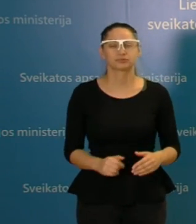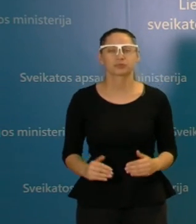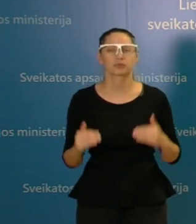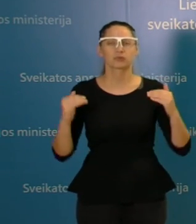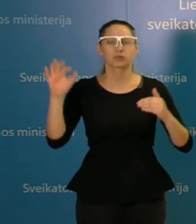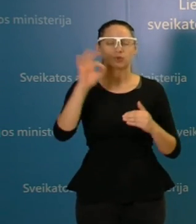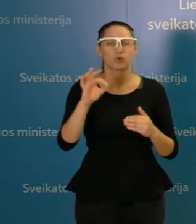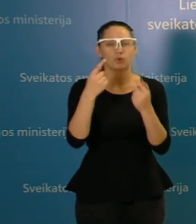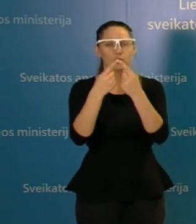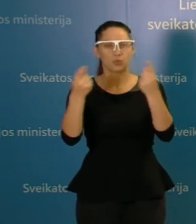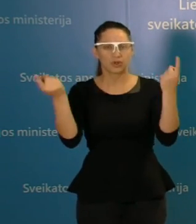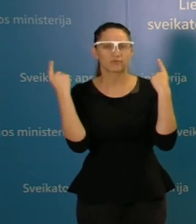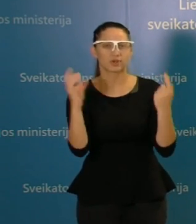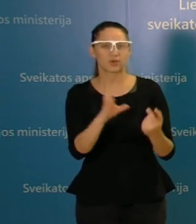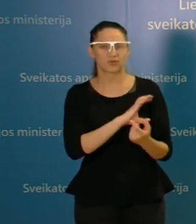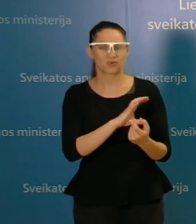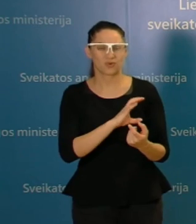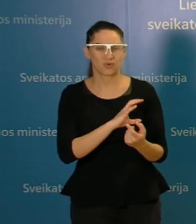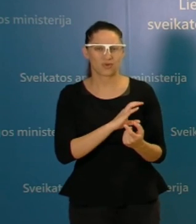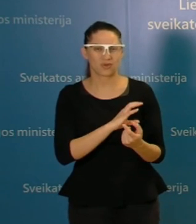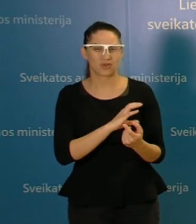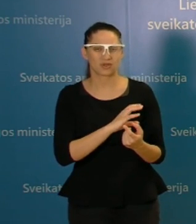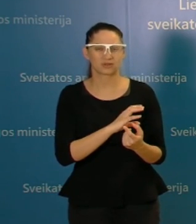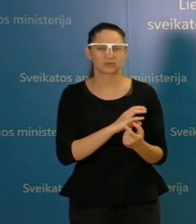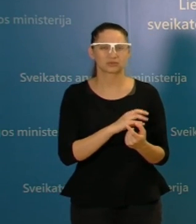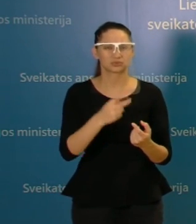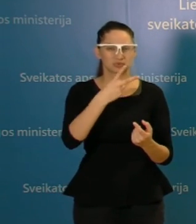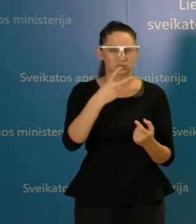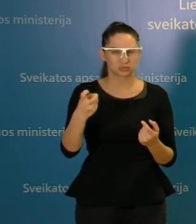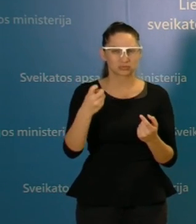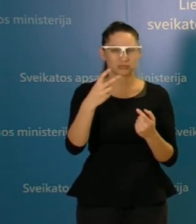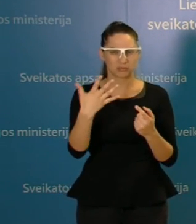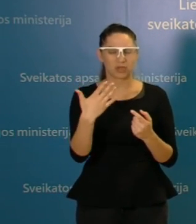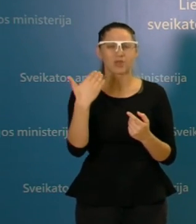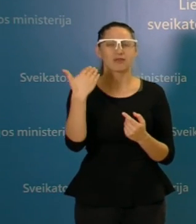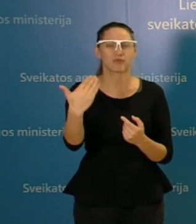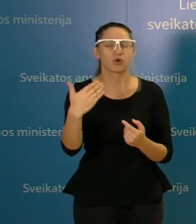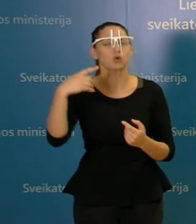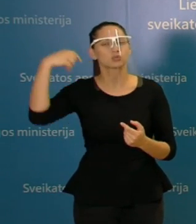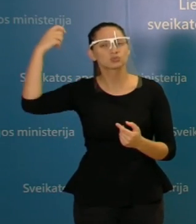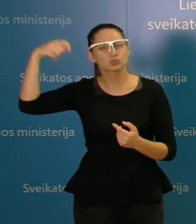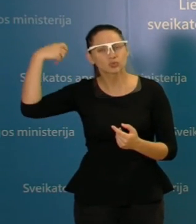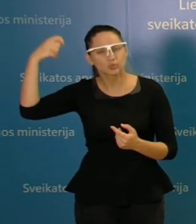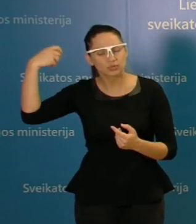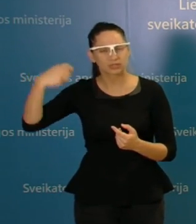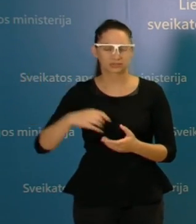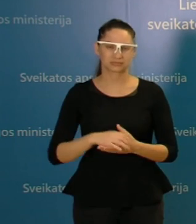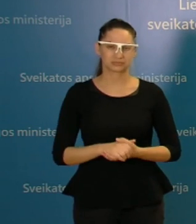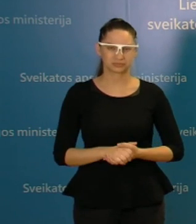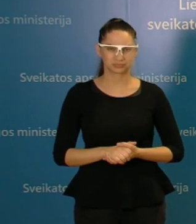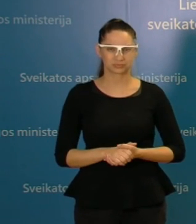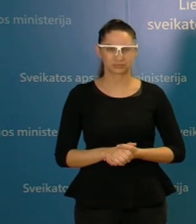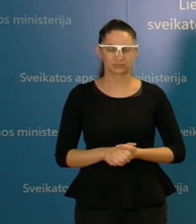vakar noruksioje pirmos, patvirtinti 225 aukštųjų mokyklų studentų susirgymo atvejai.